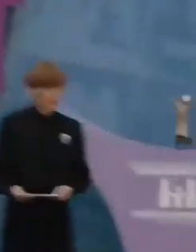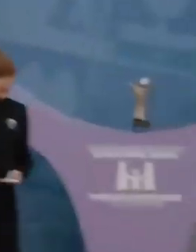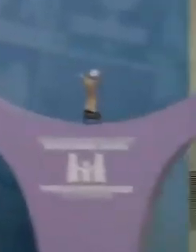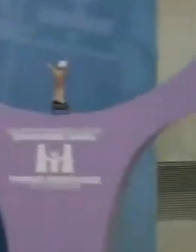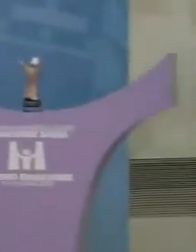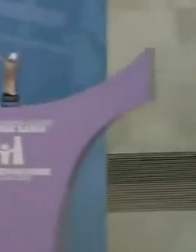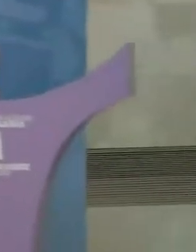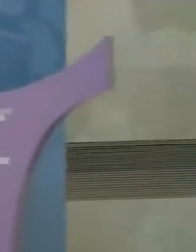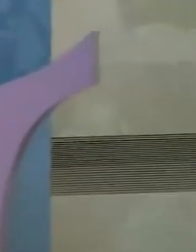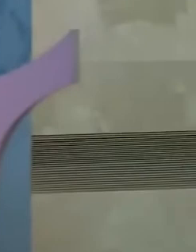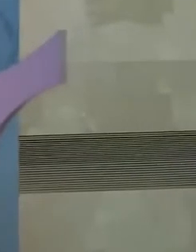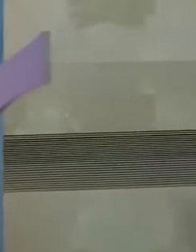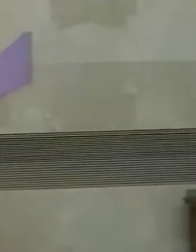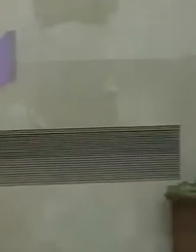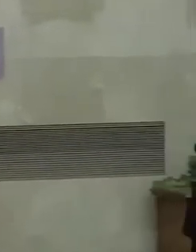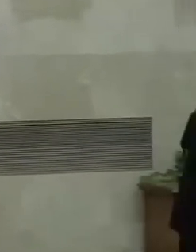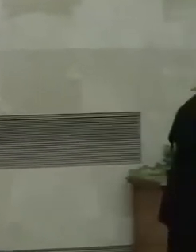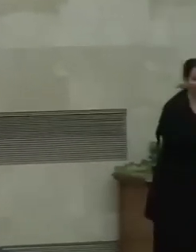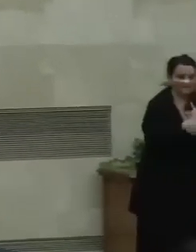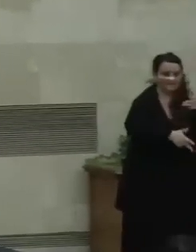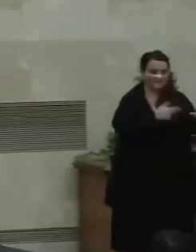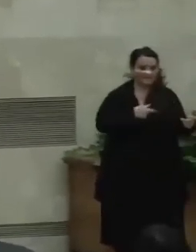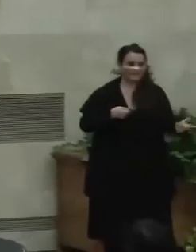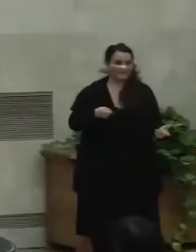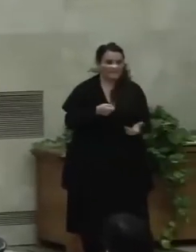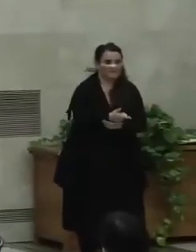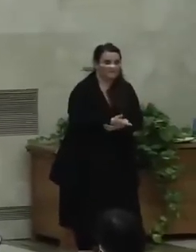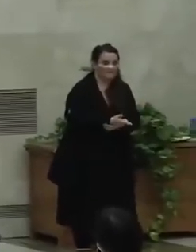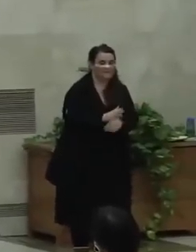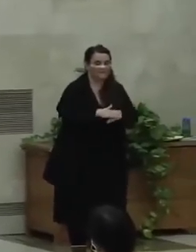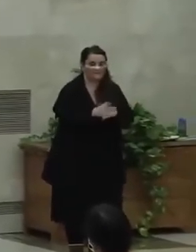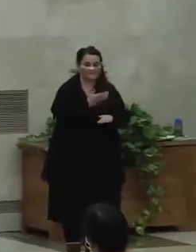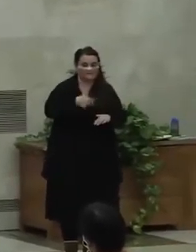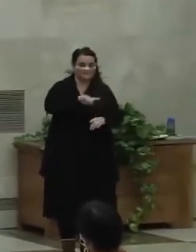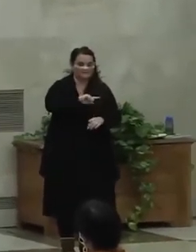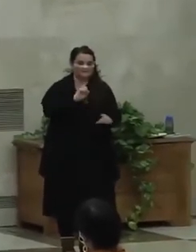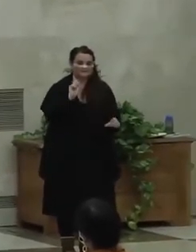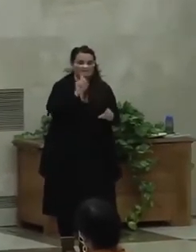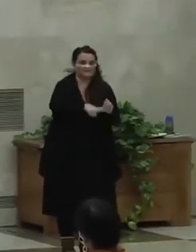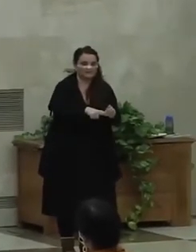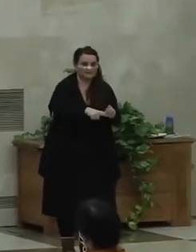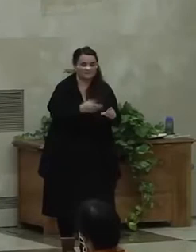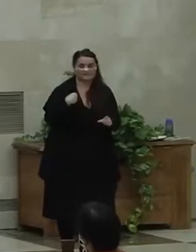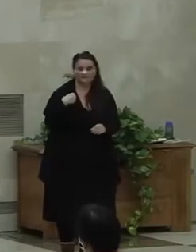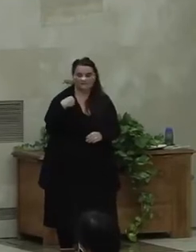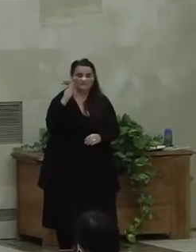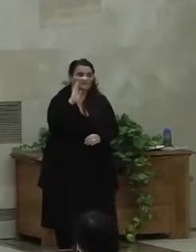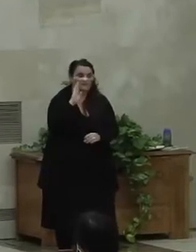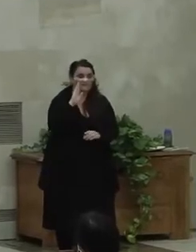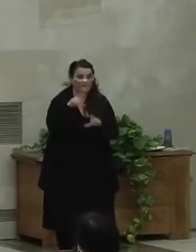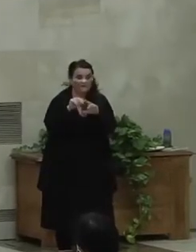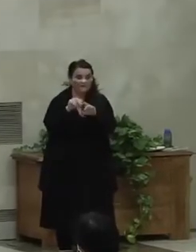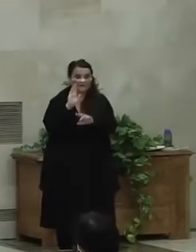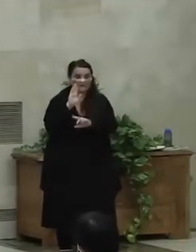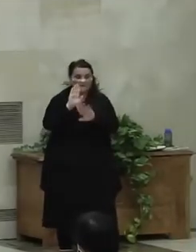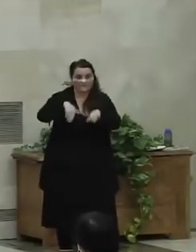Poder aportar a la sociedad vasca y ser parte de ella son las últimas y motivas palabras que hemos escuchado en este vídeo.